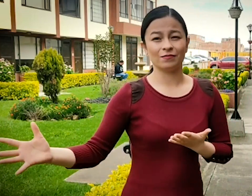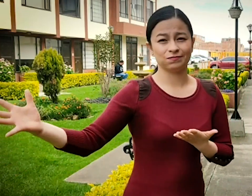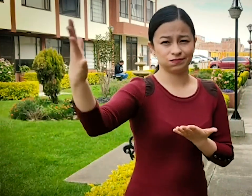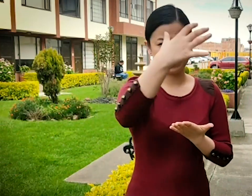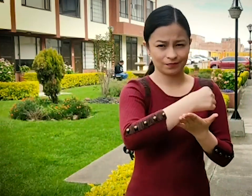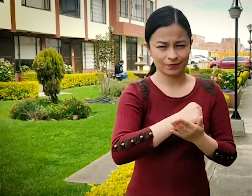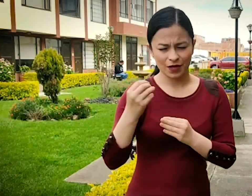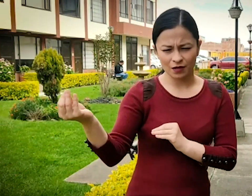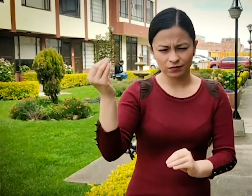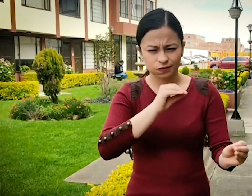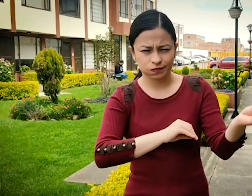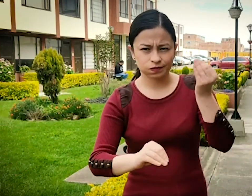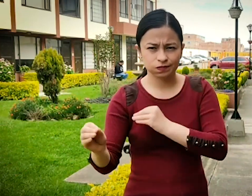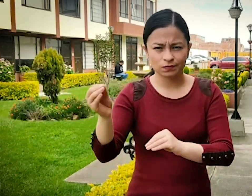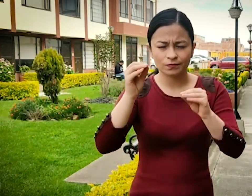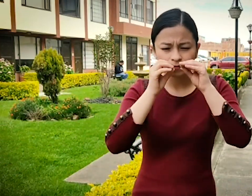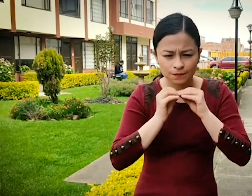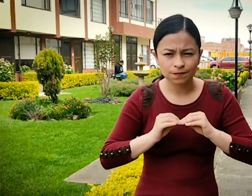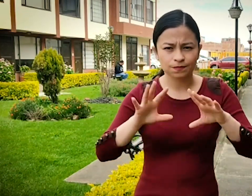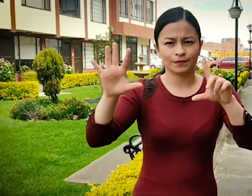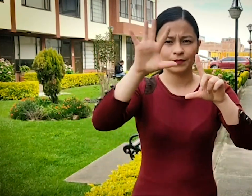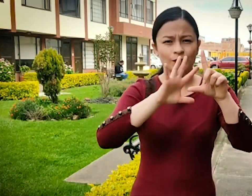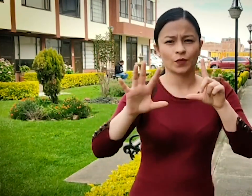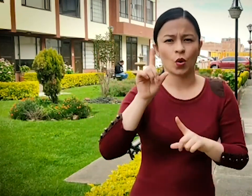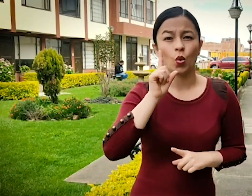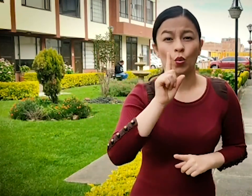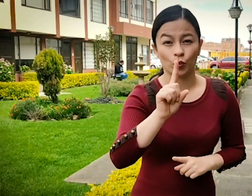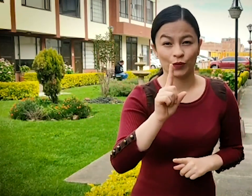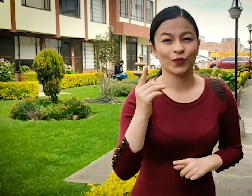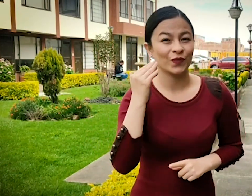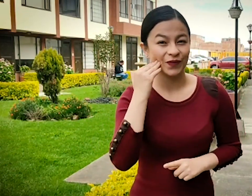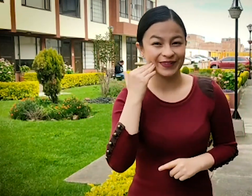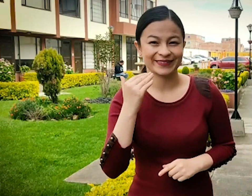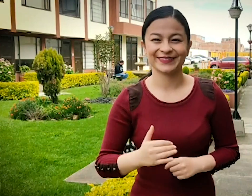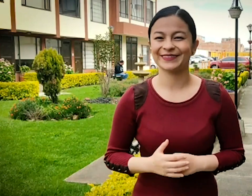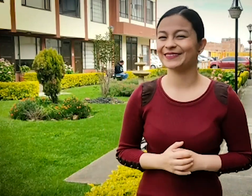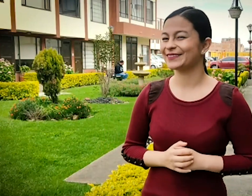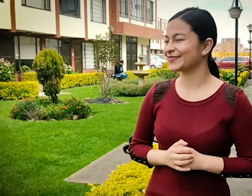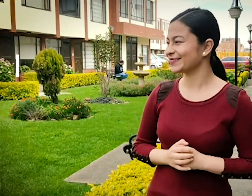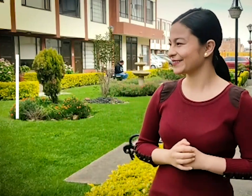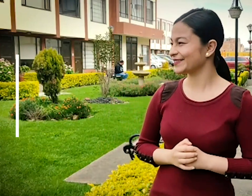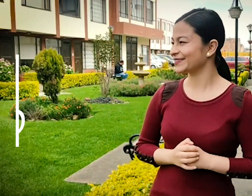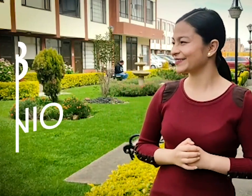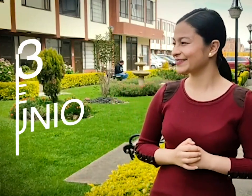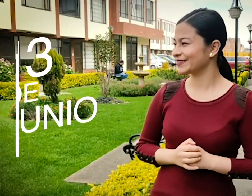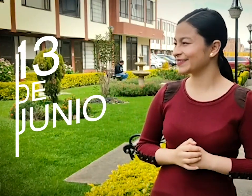Y el día 13 de junio publicaremos un gran video con todos sus mensajes.